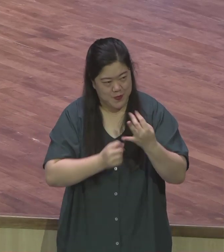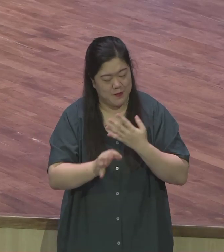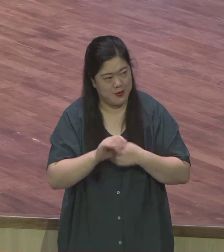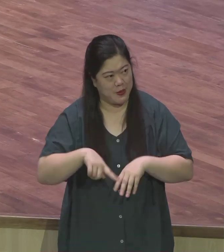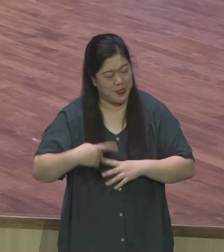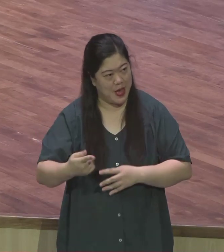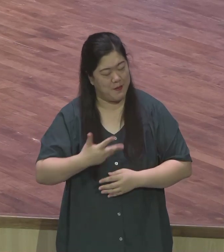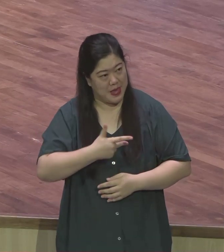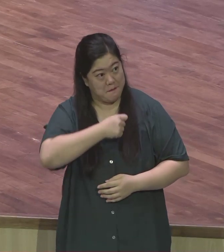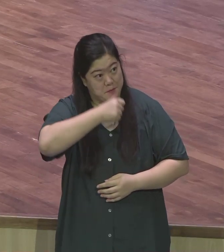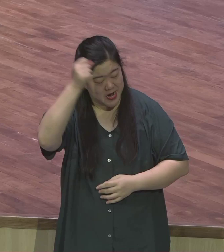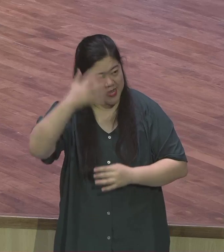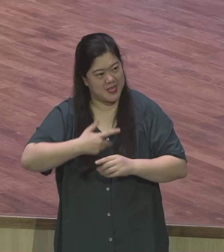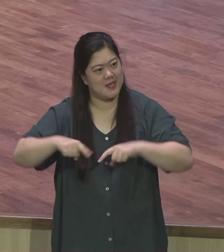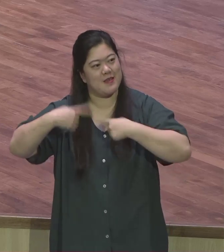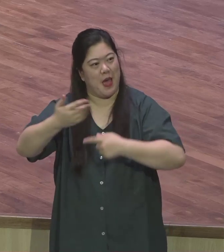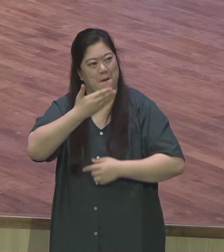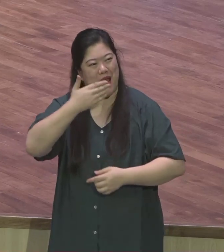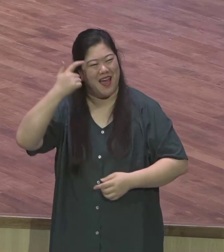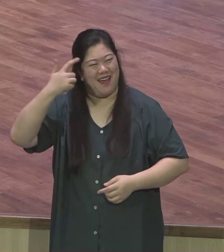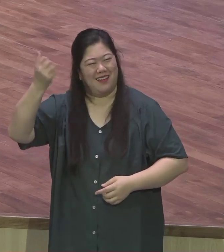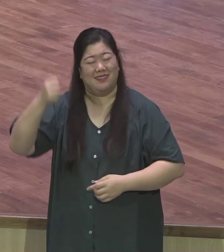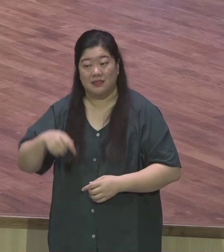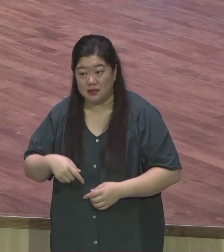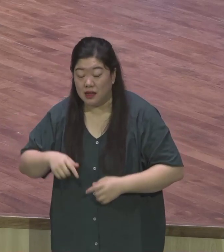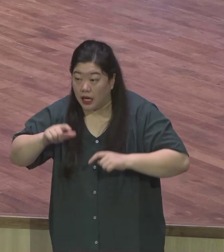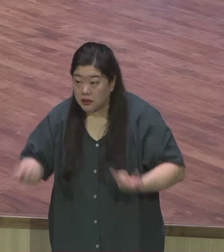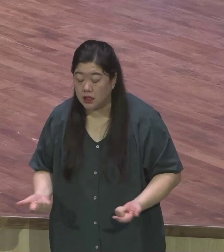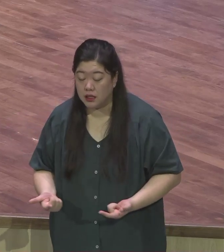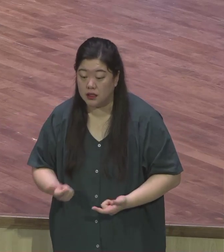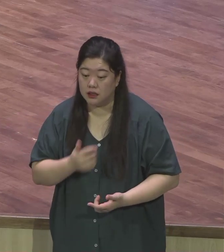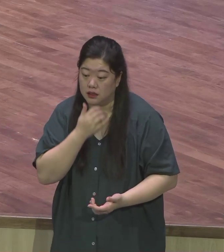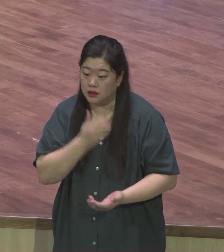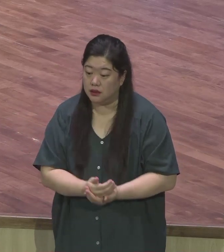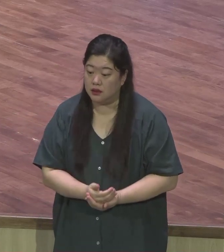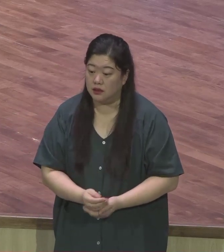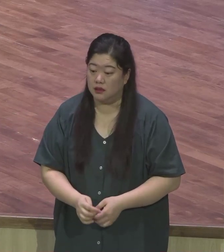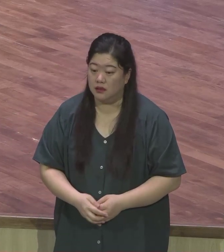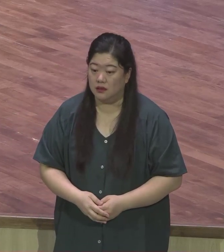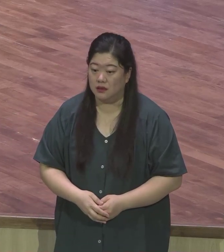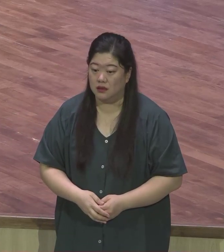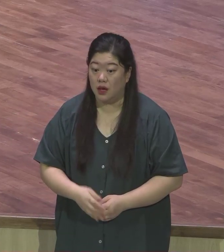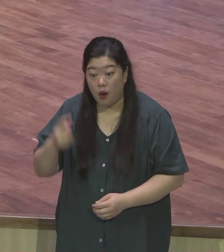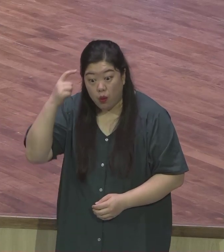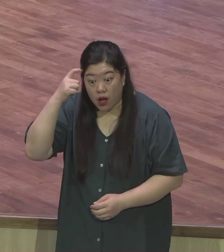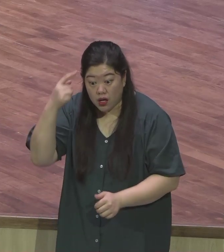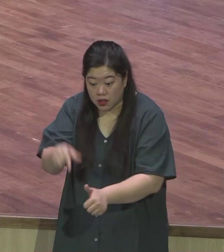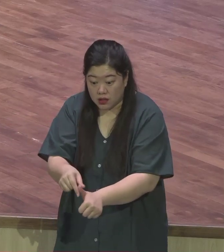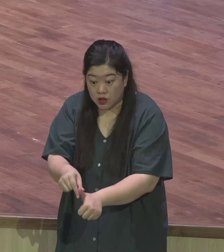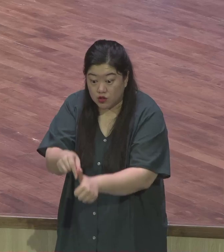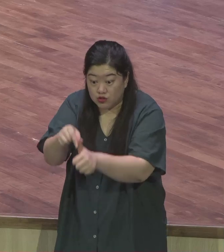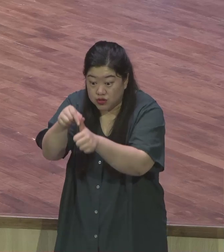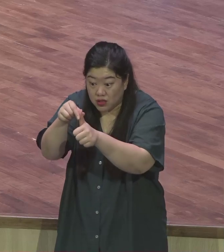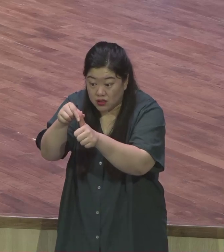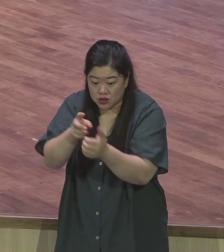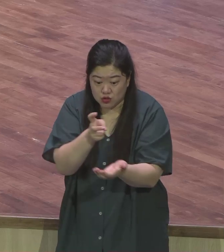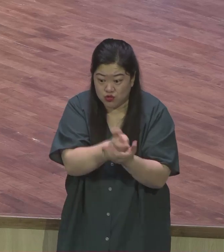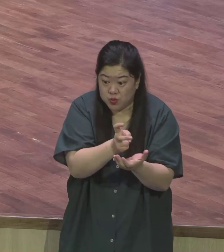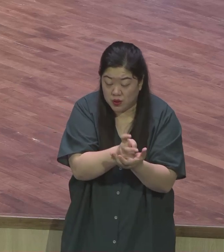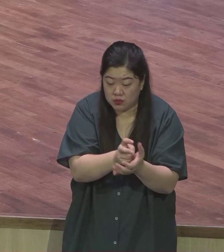엉망장자의 돈을 우리가 끌어다 쓴다 하더라도 구원의 문제 우리가 스스로 해결할 수 없습니다 그렇기 때문에 우리의